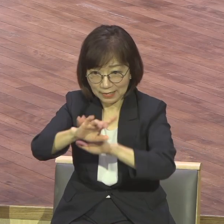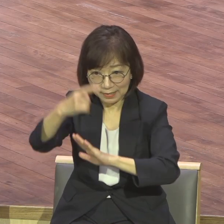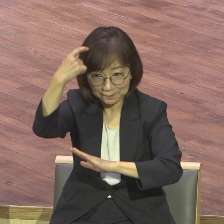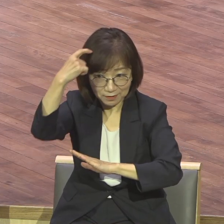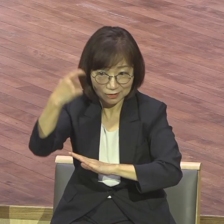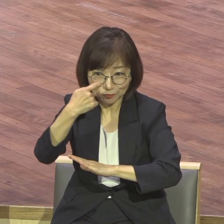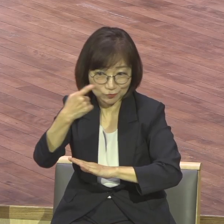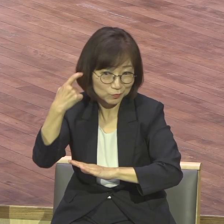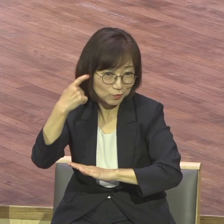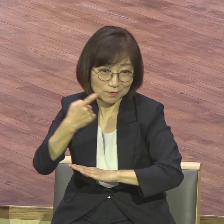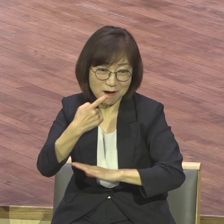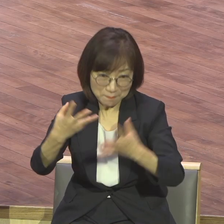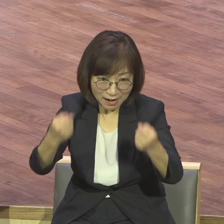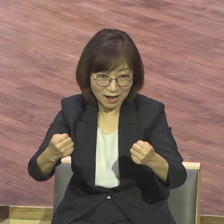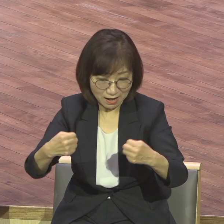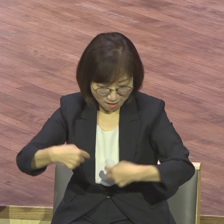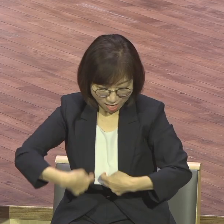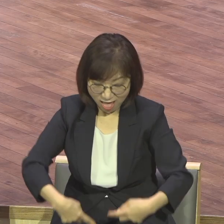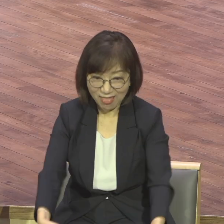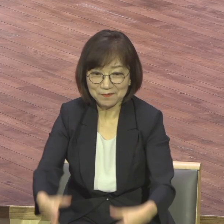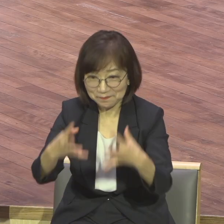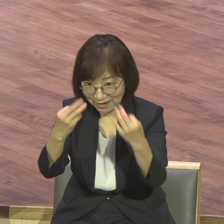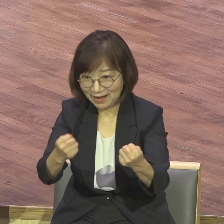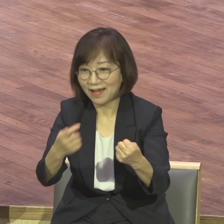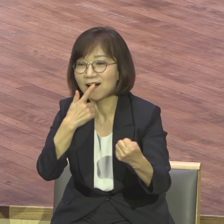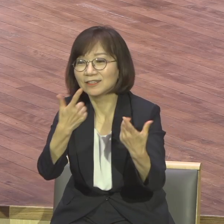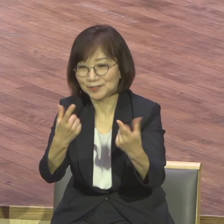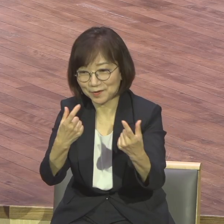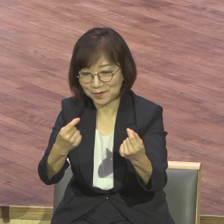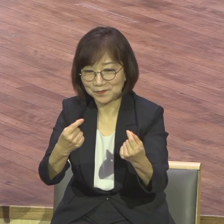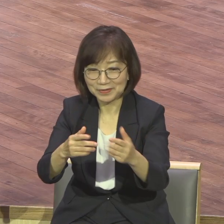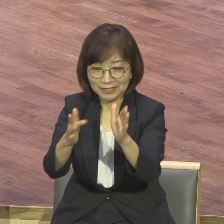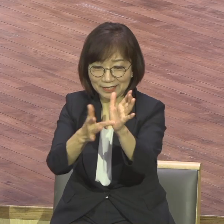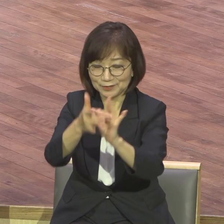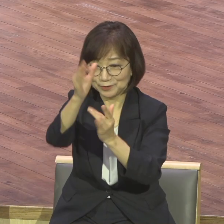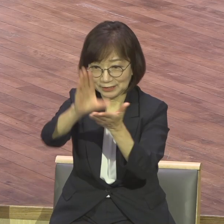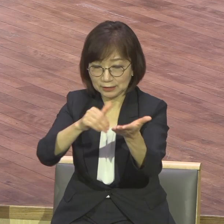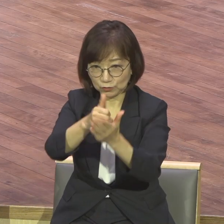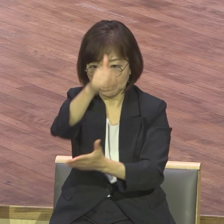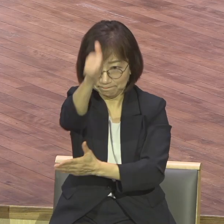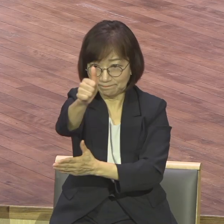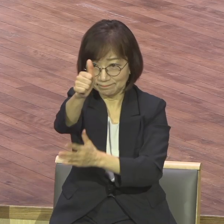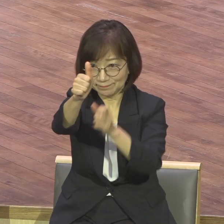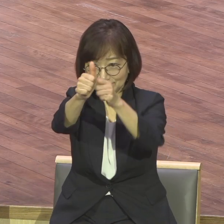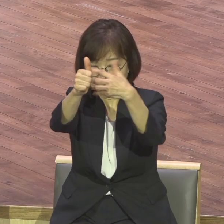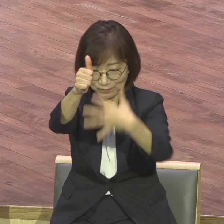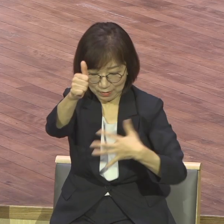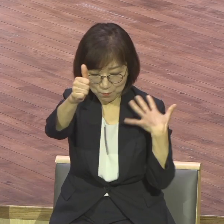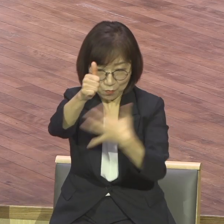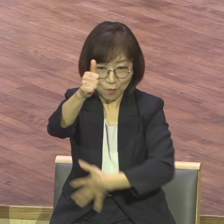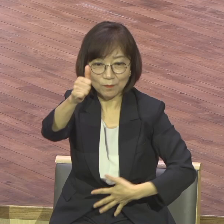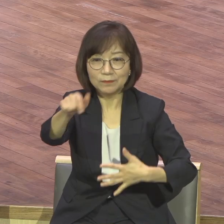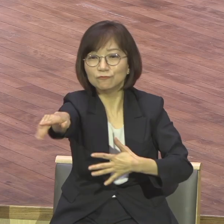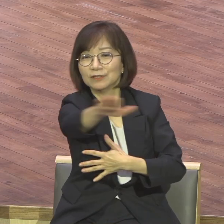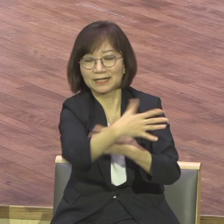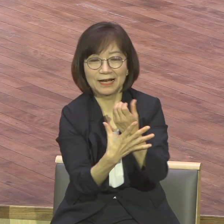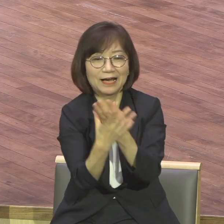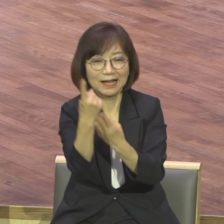있습니다 예수 그리스도를 중심으로 한 공동체 한